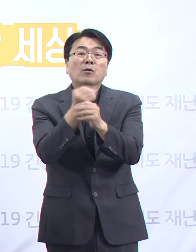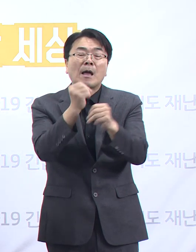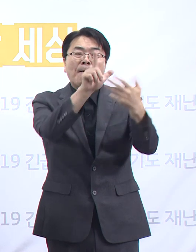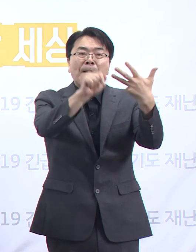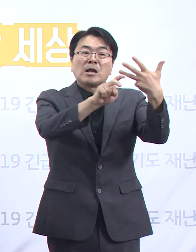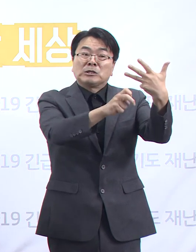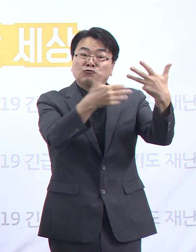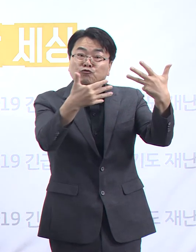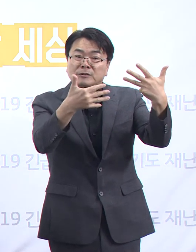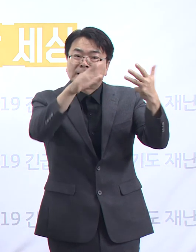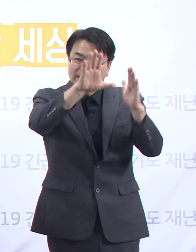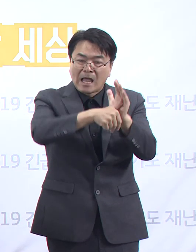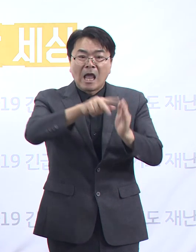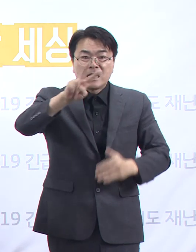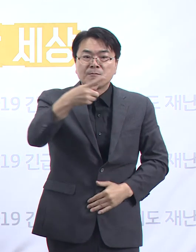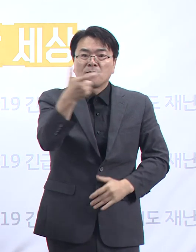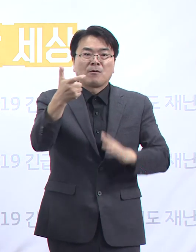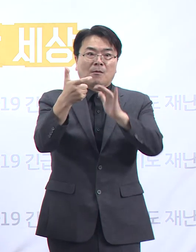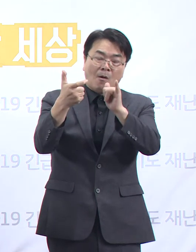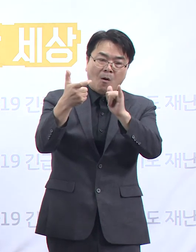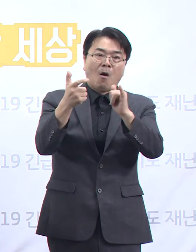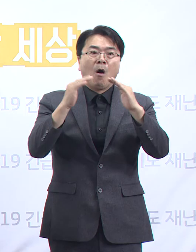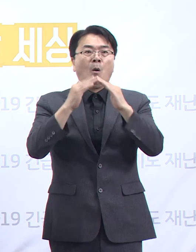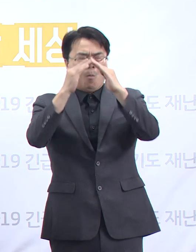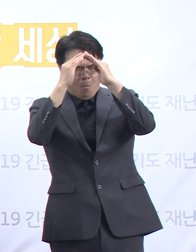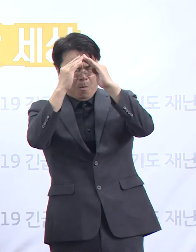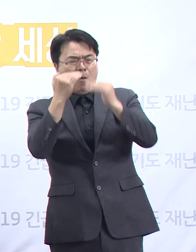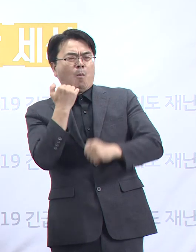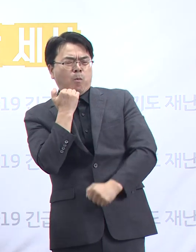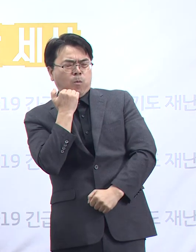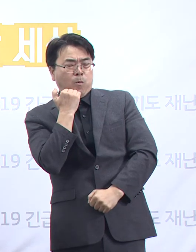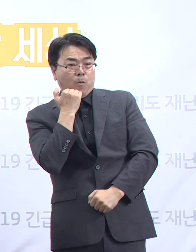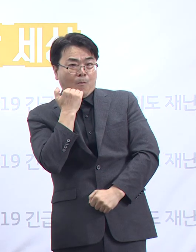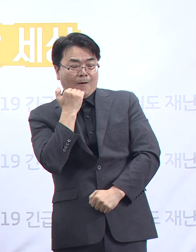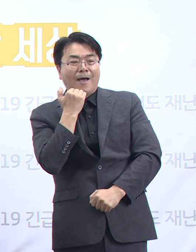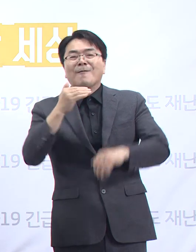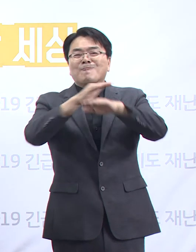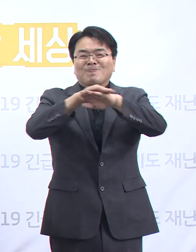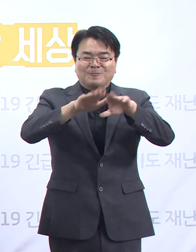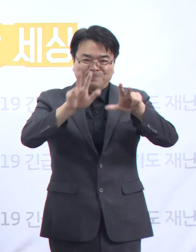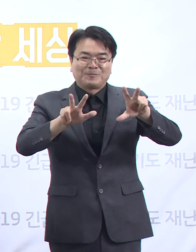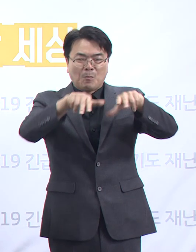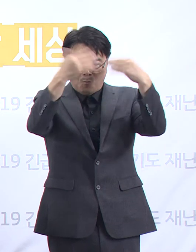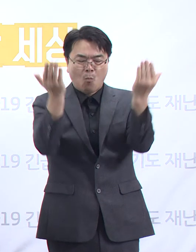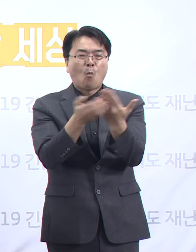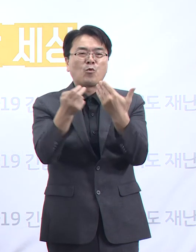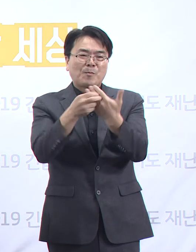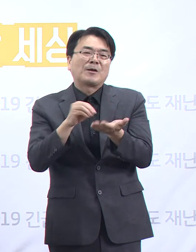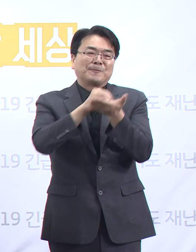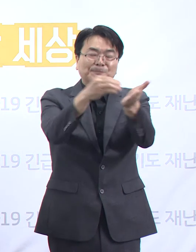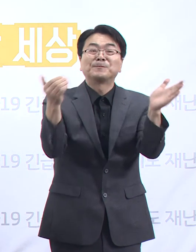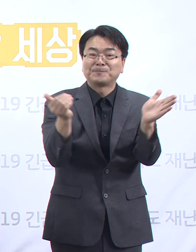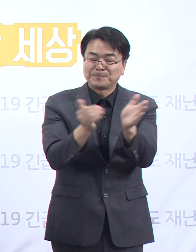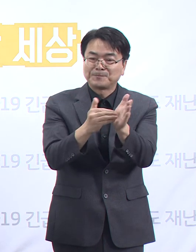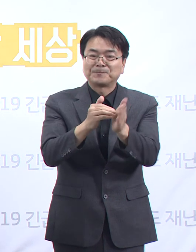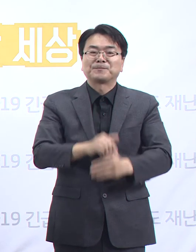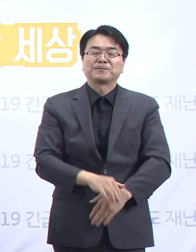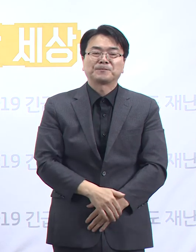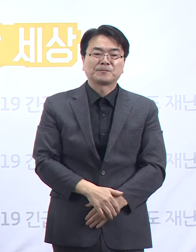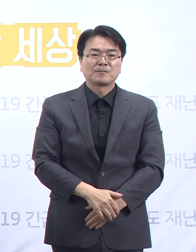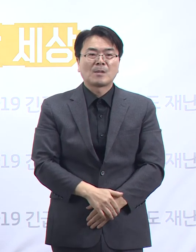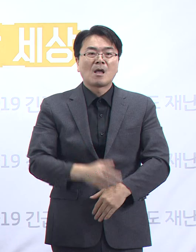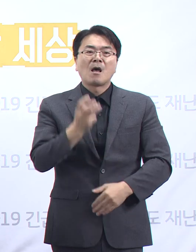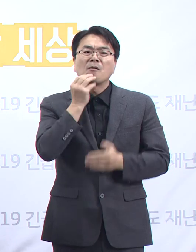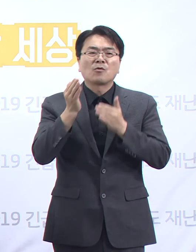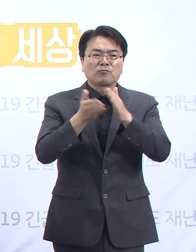8월 29일로 약 260명 수준이었습니다. 현재는 모두 해소된 상황입니다. 경기도는 공공병원의 수가